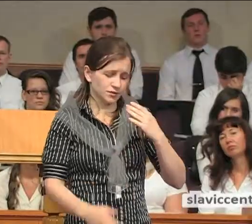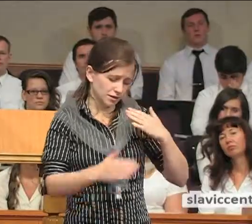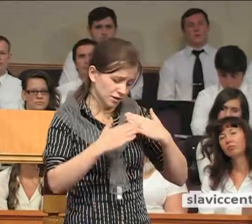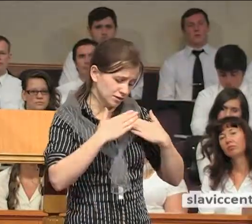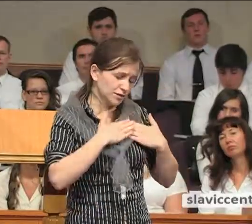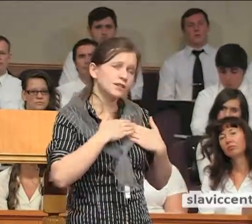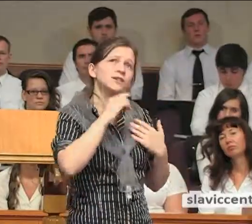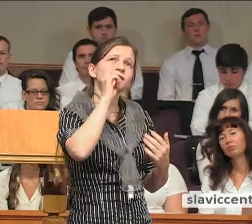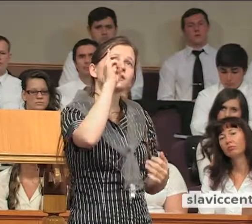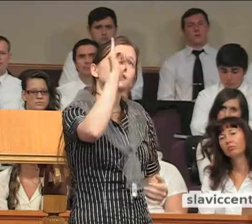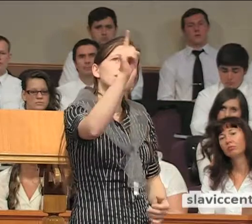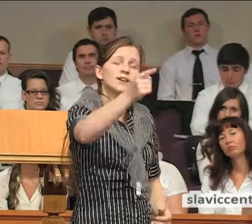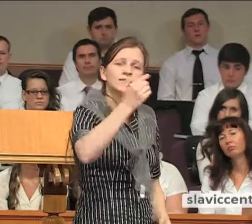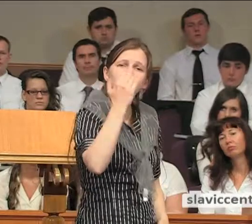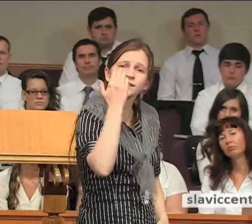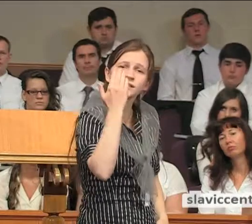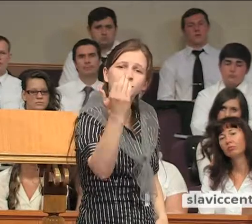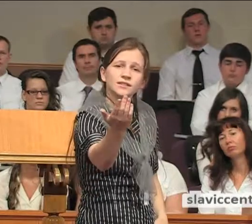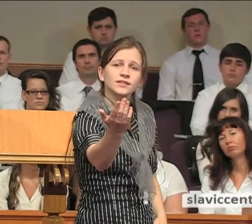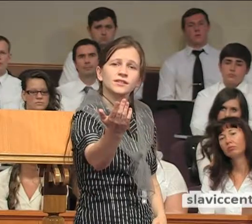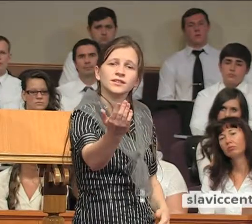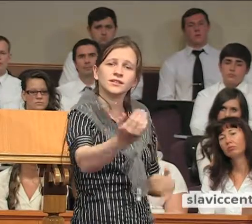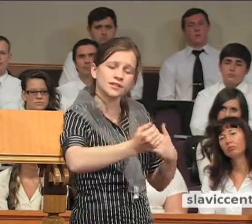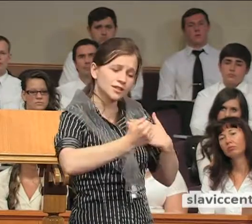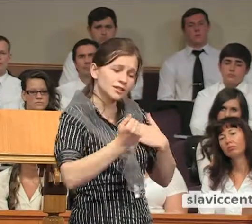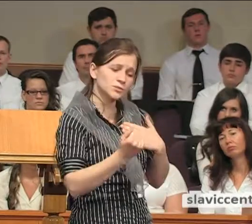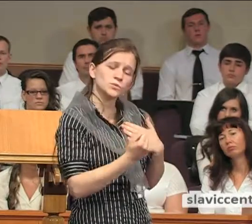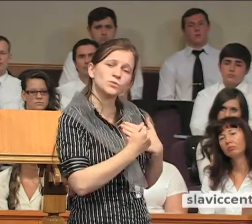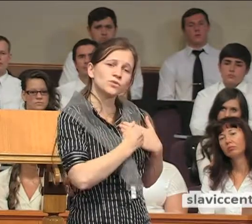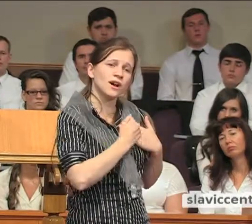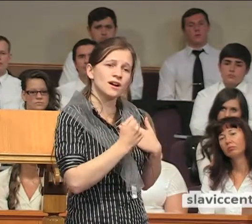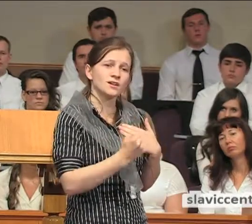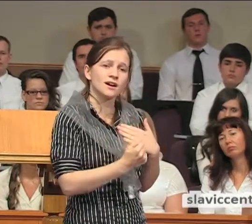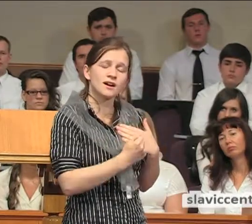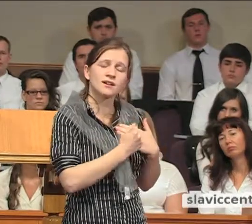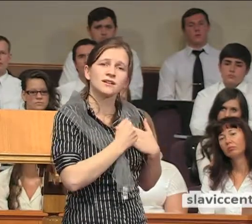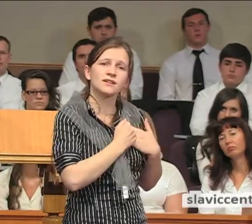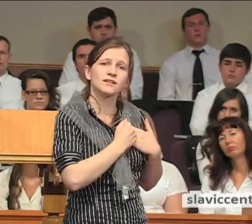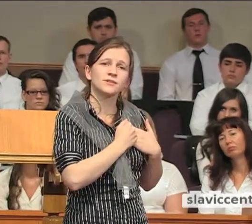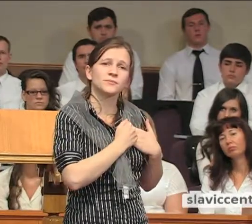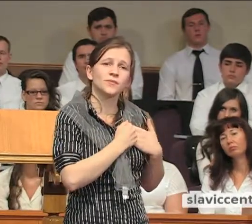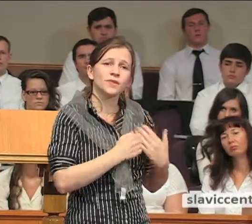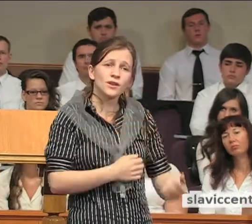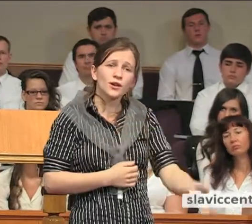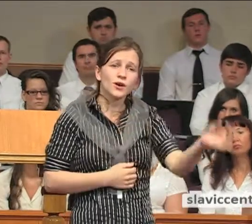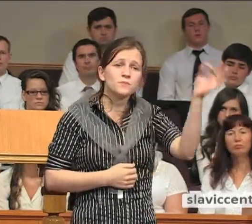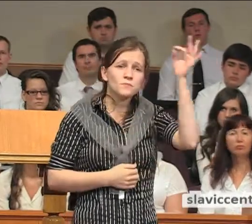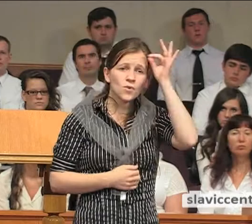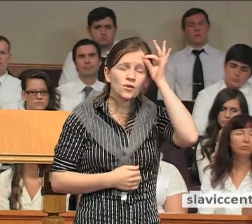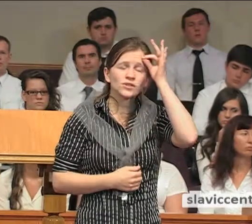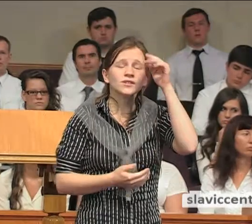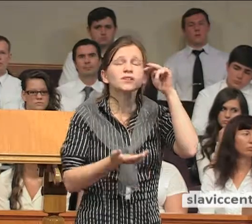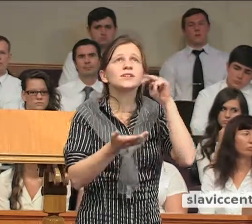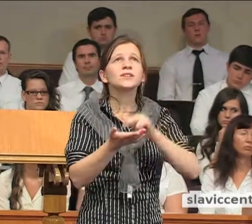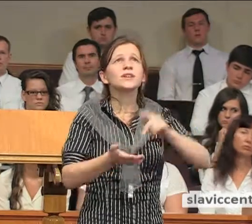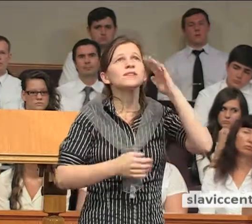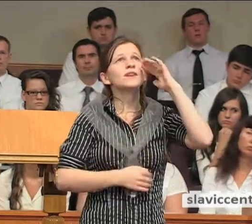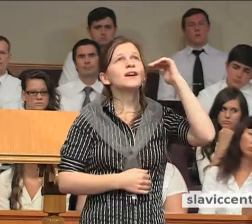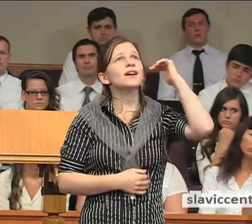в двери я твои стучался. Помнишь, ты стоял